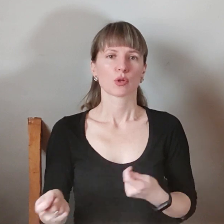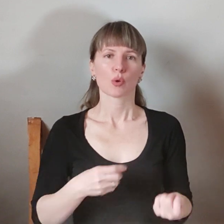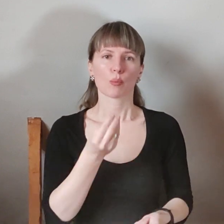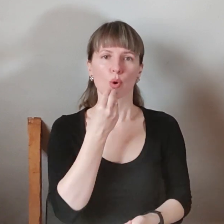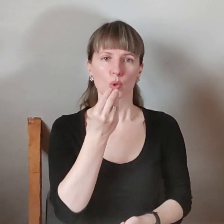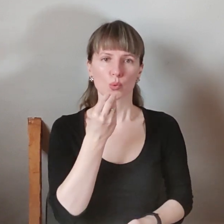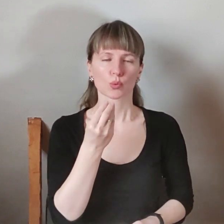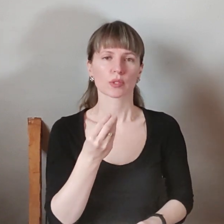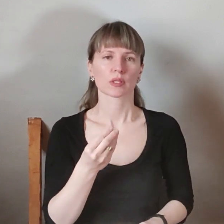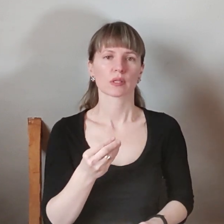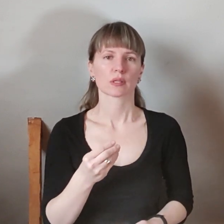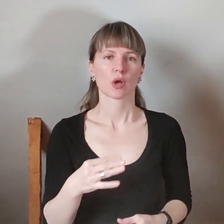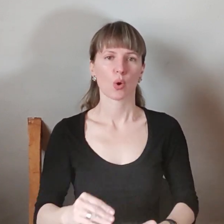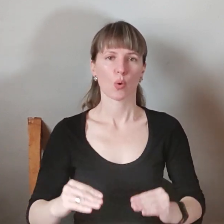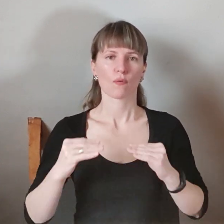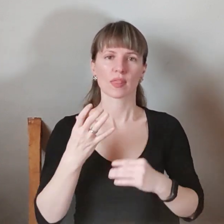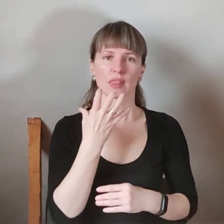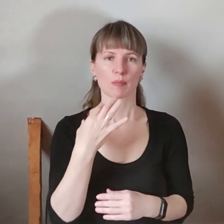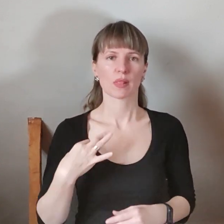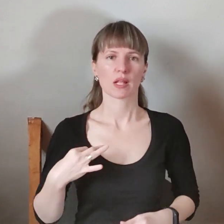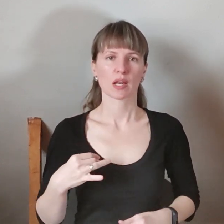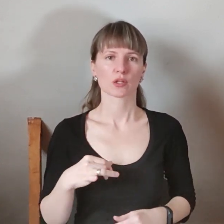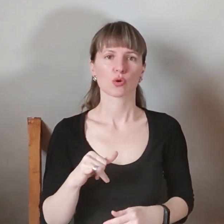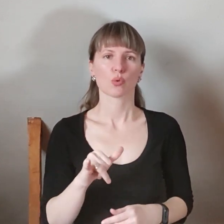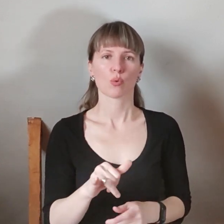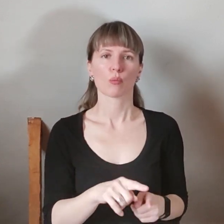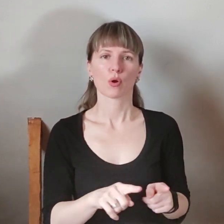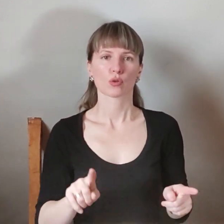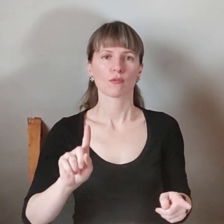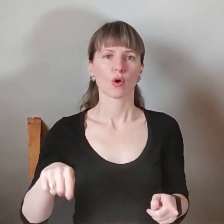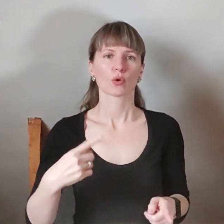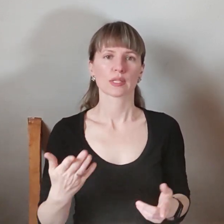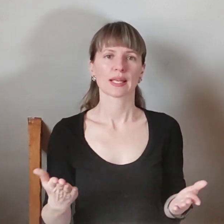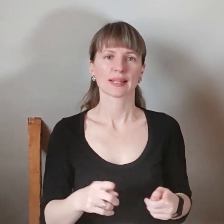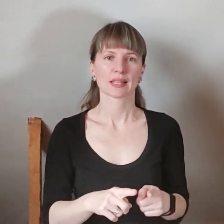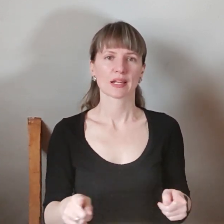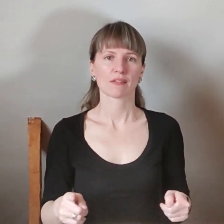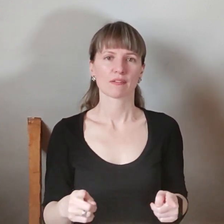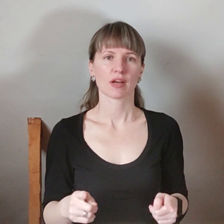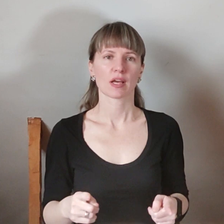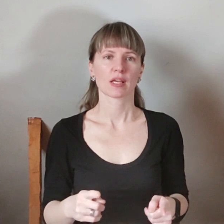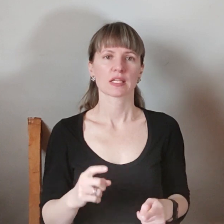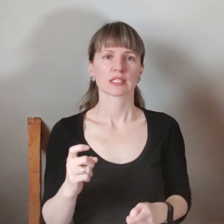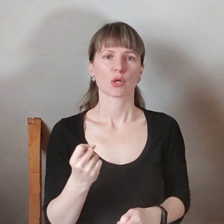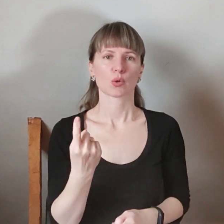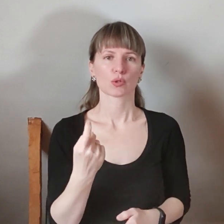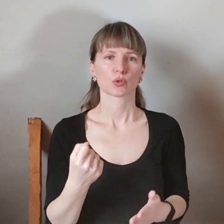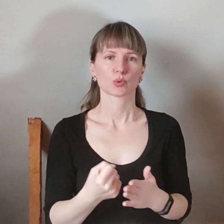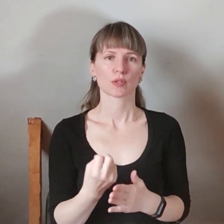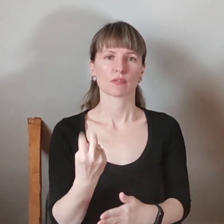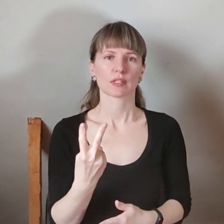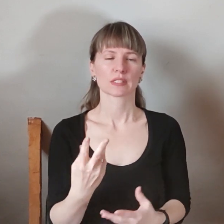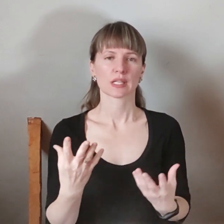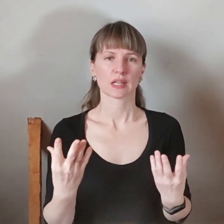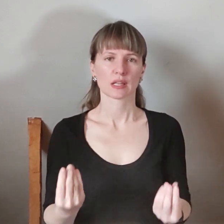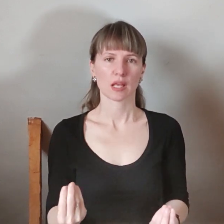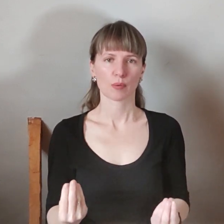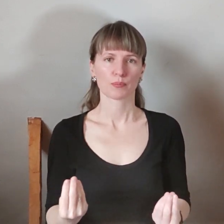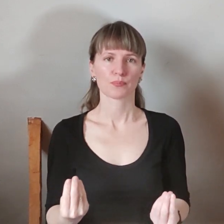харчування, ковдри та теплі речі упродовж години, яка триває з 11 до 12 дня. Понад